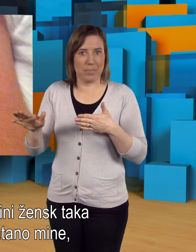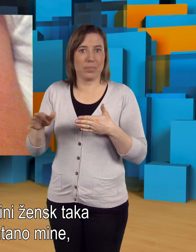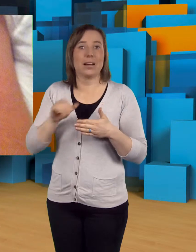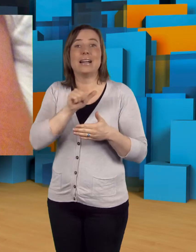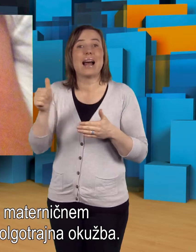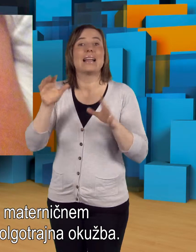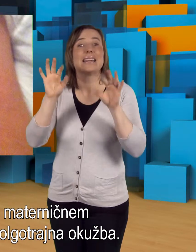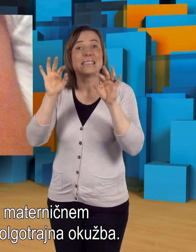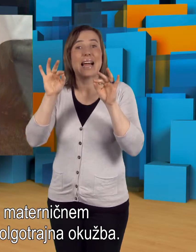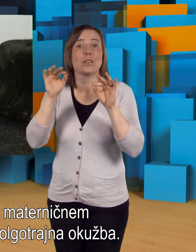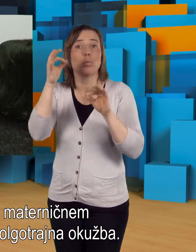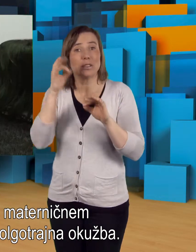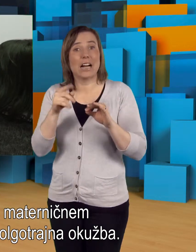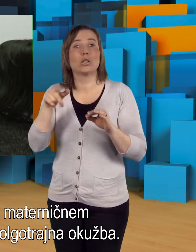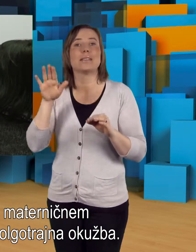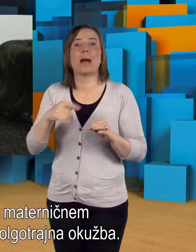okužba.